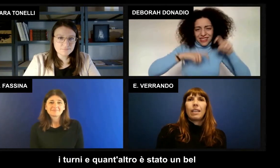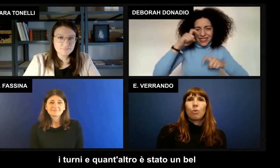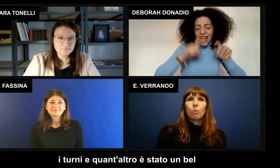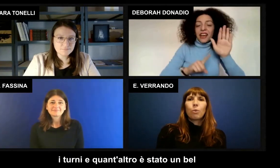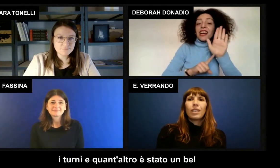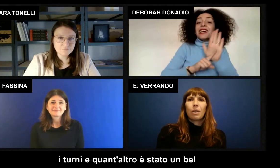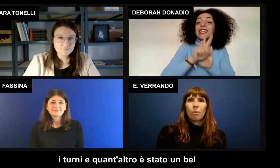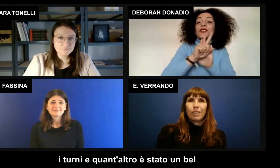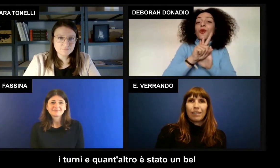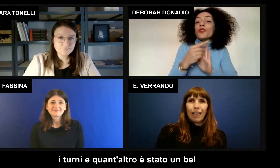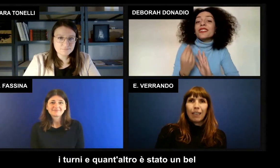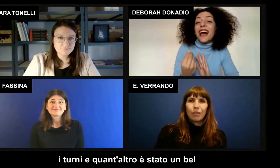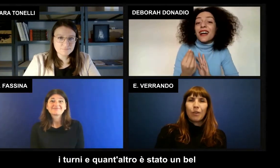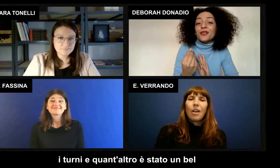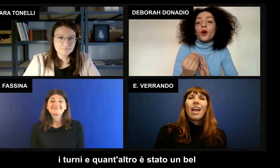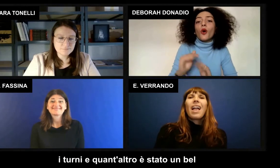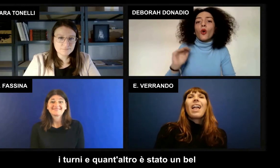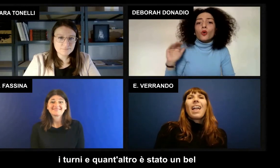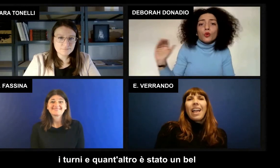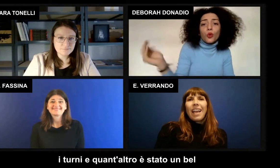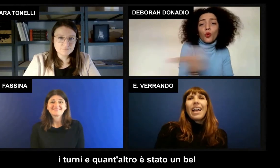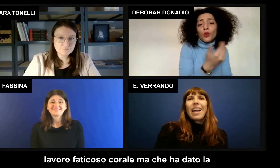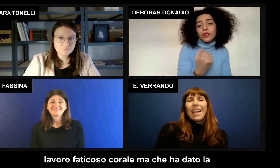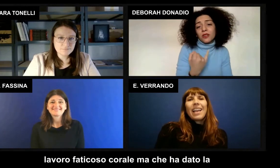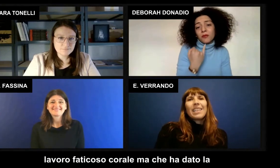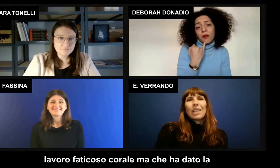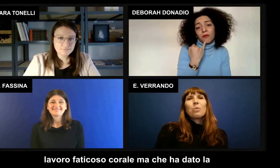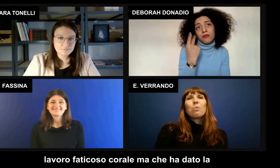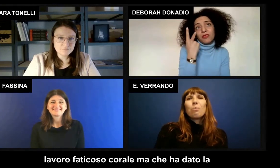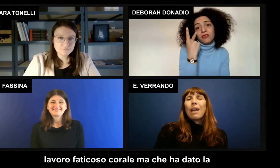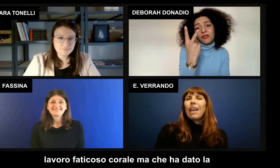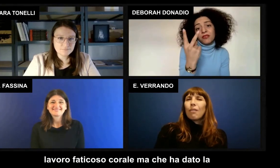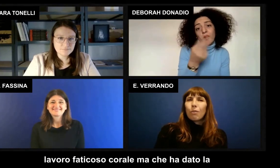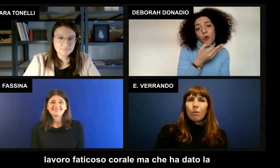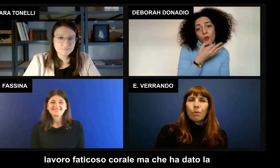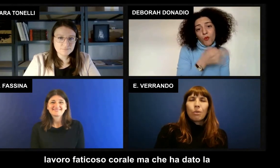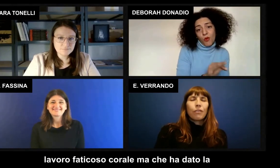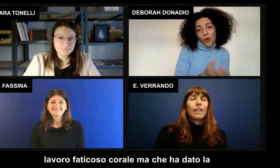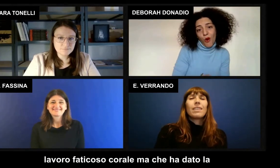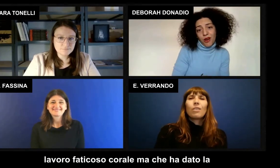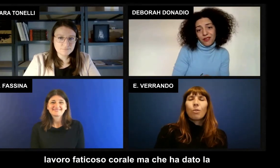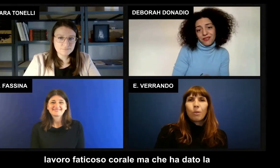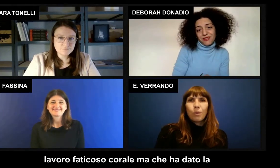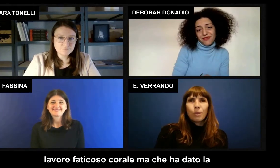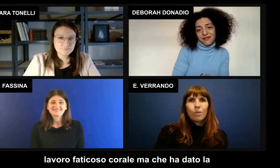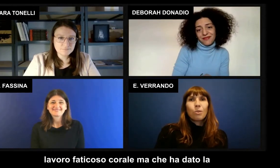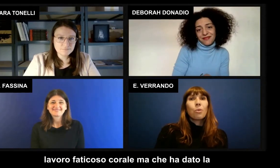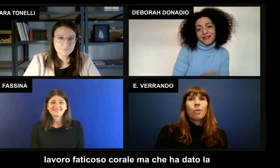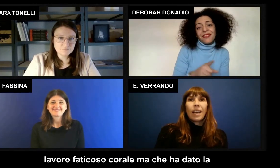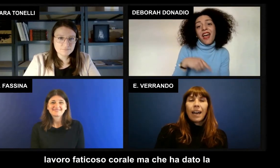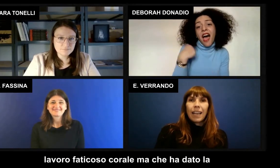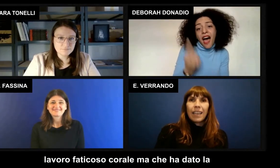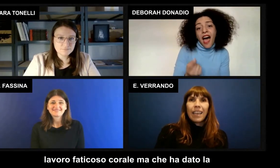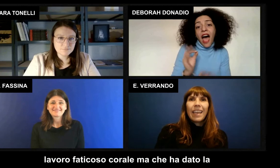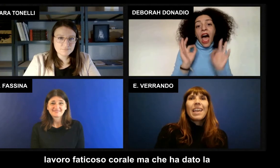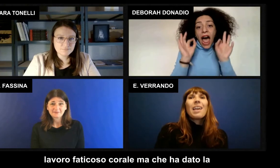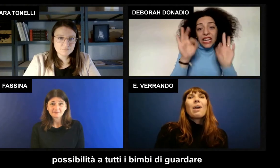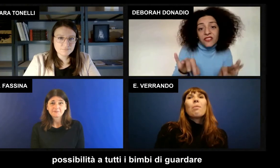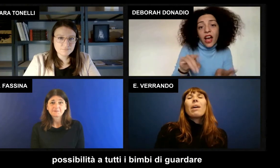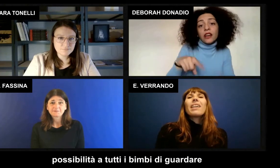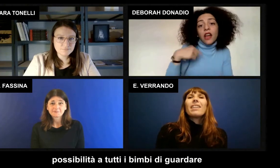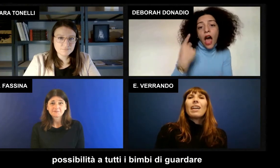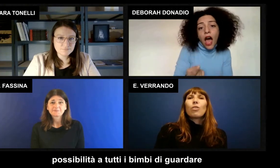i turni e quant'altro è stato un bel lavoro, faticoso, corale